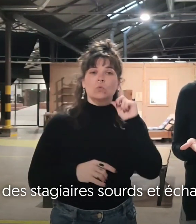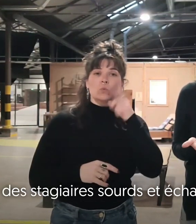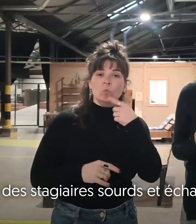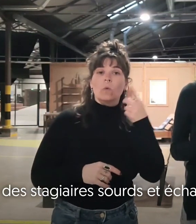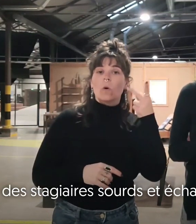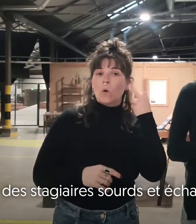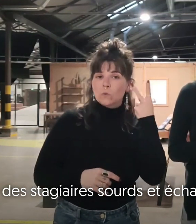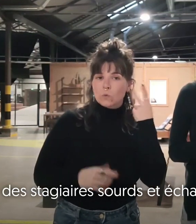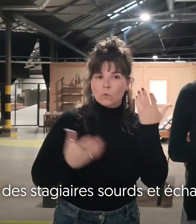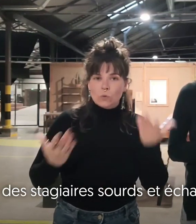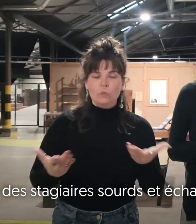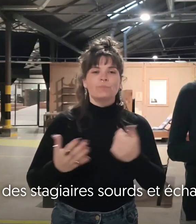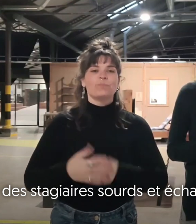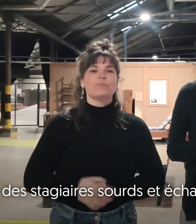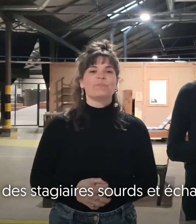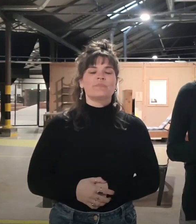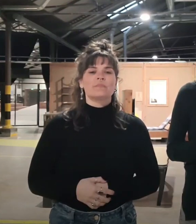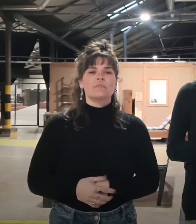et échange avec la salle.